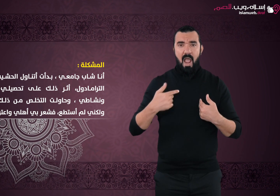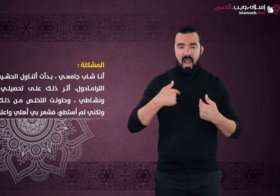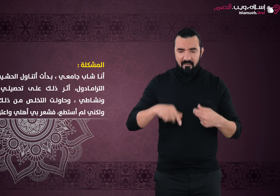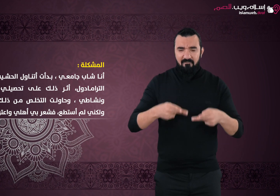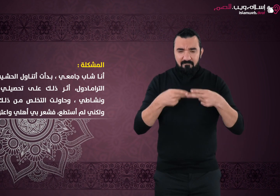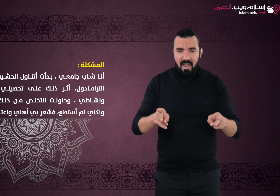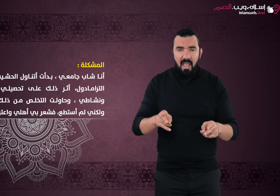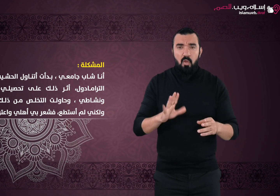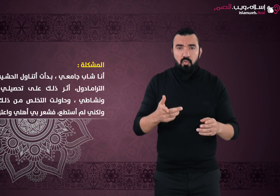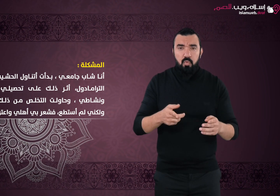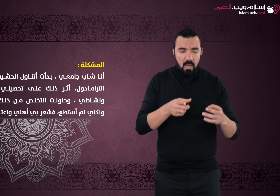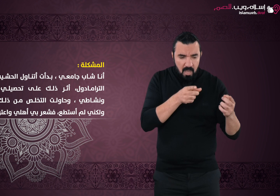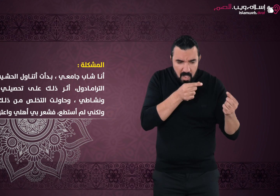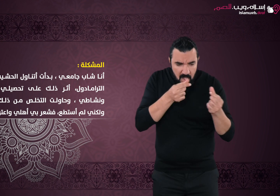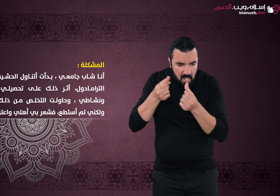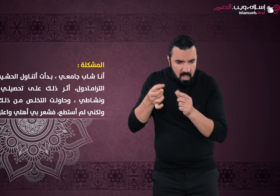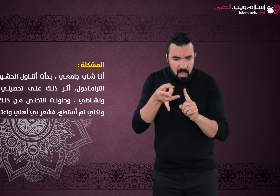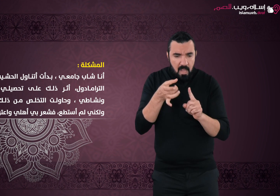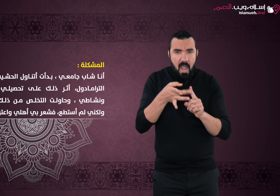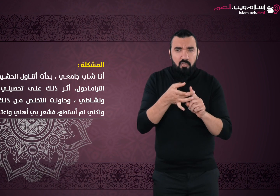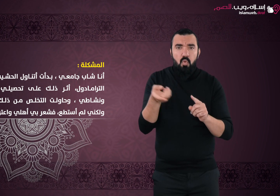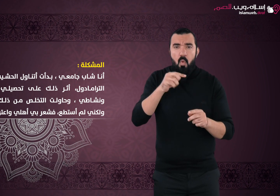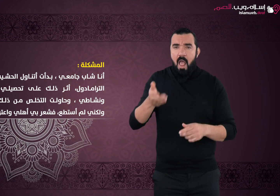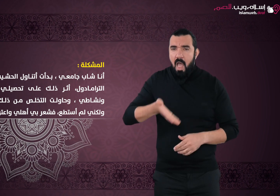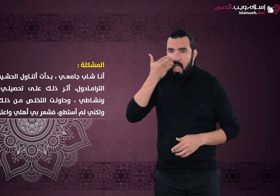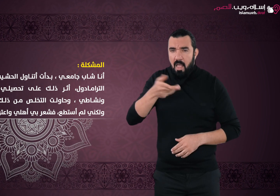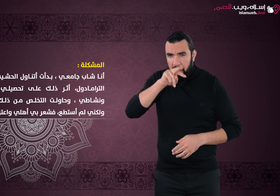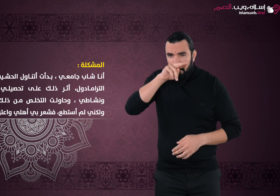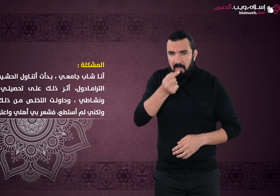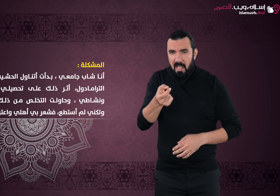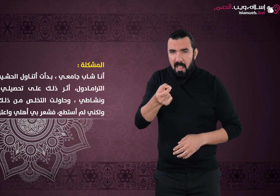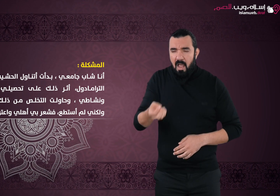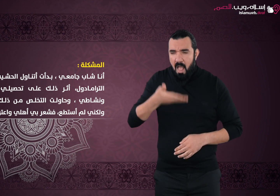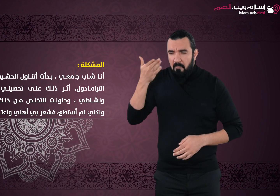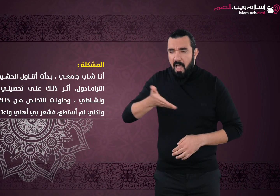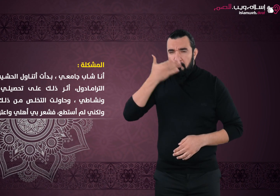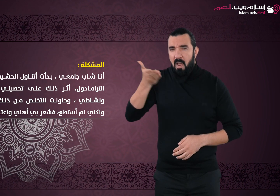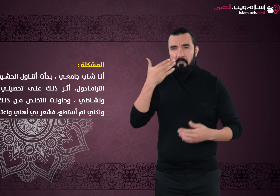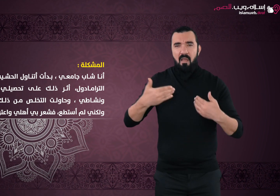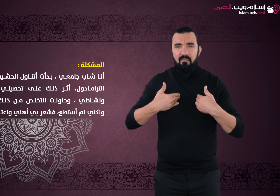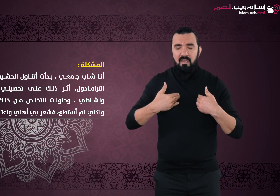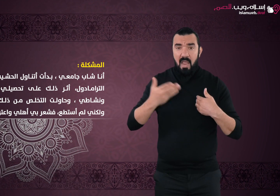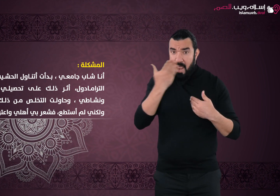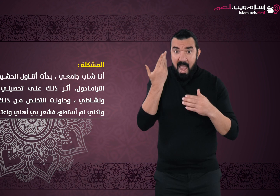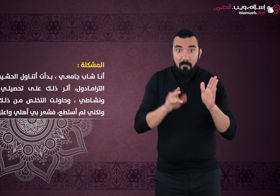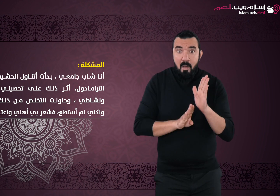الحشيش وحبوب الترامدول أثر ذلك على تحصيل الدراسي